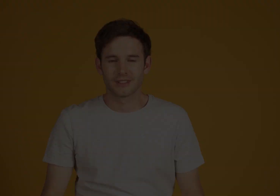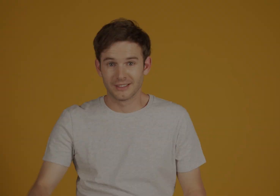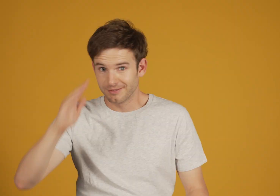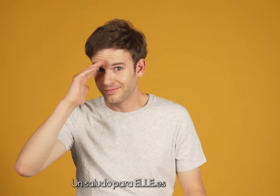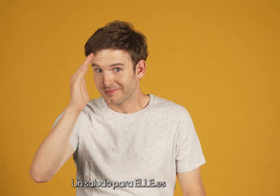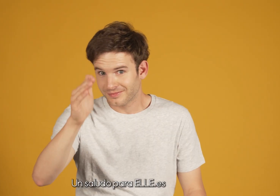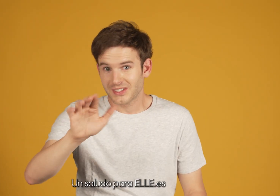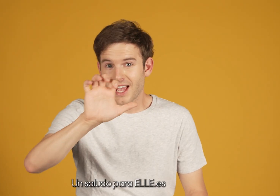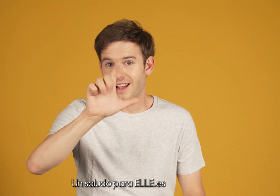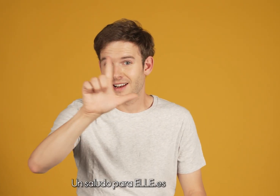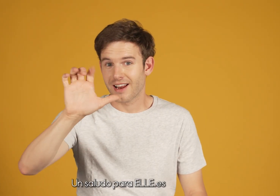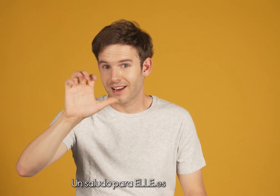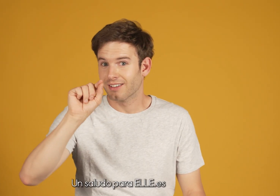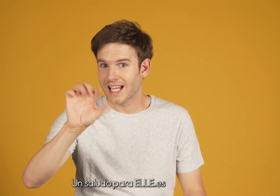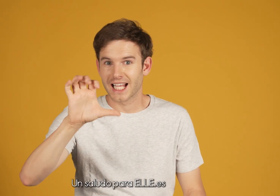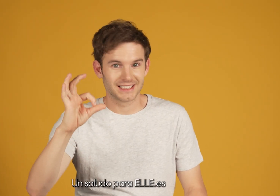Un saludo para el.es